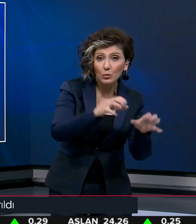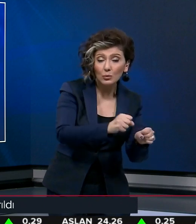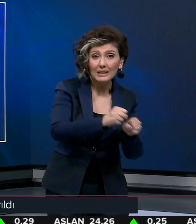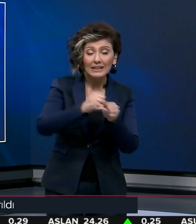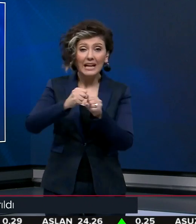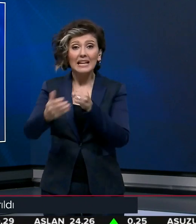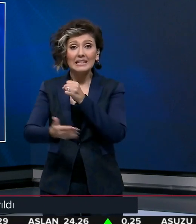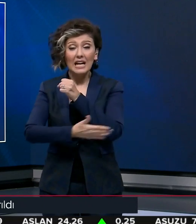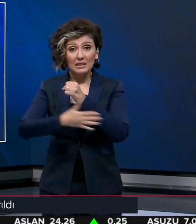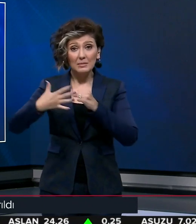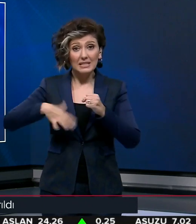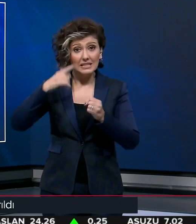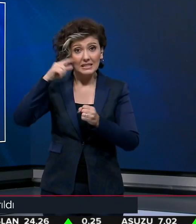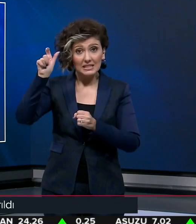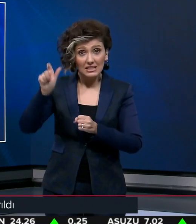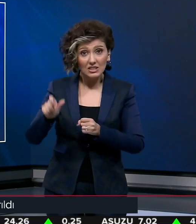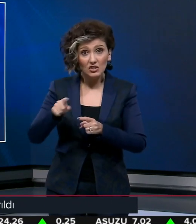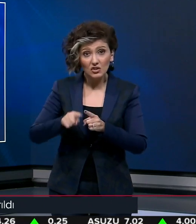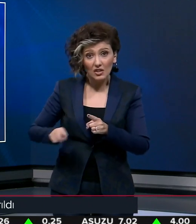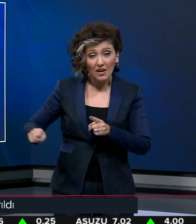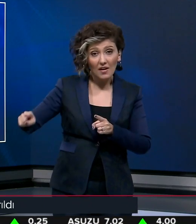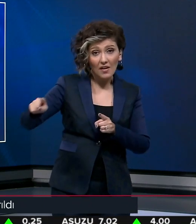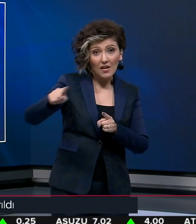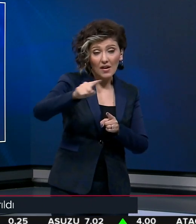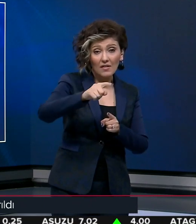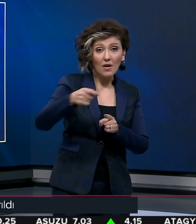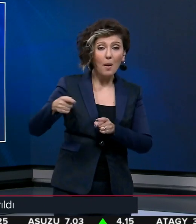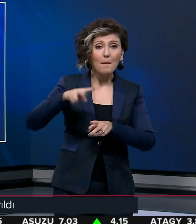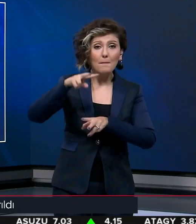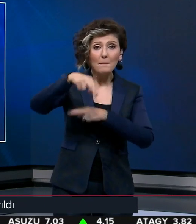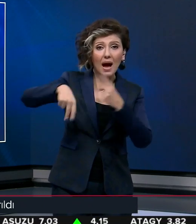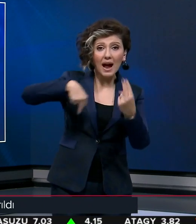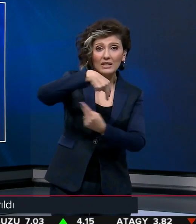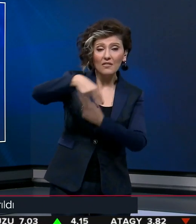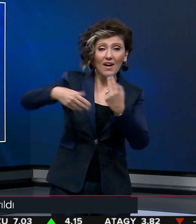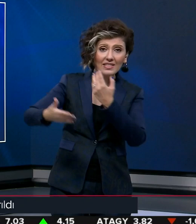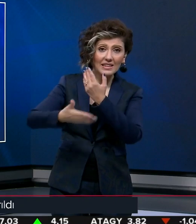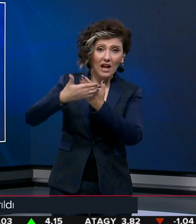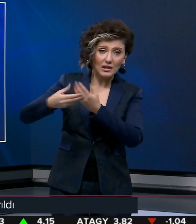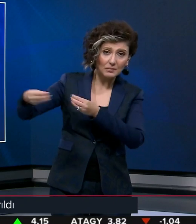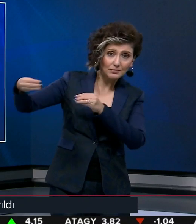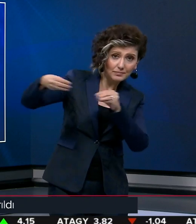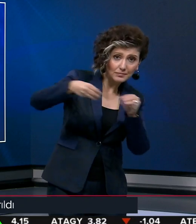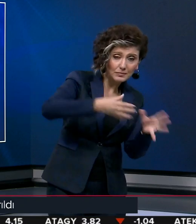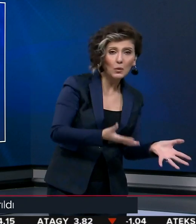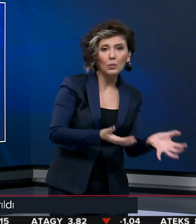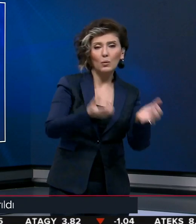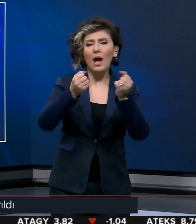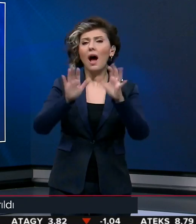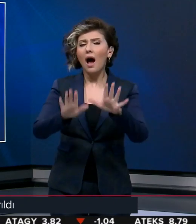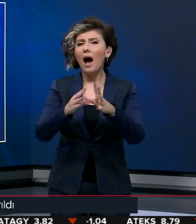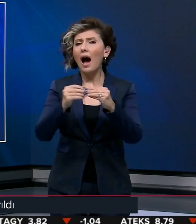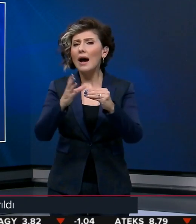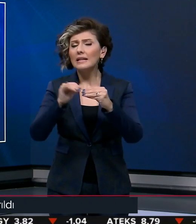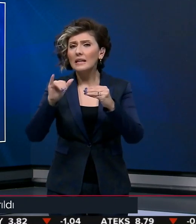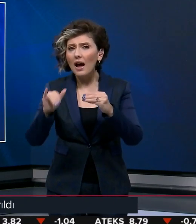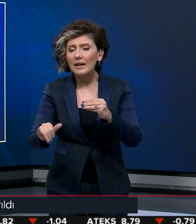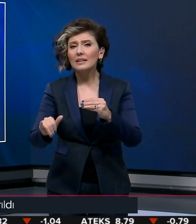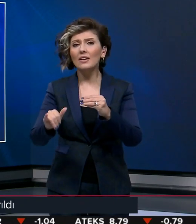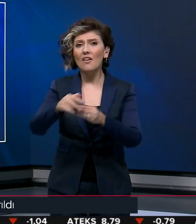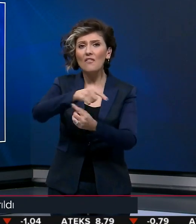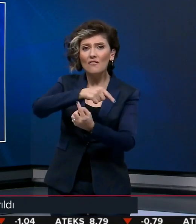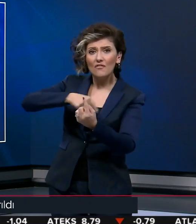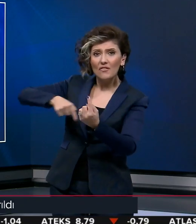yardım isteyen kişiyi çevredekiler uzattıkları merdiven yardımıyla kurtardı. Yine Adana'da